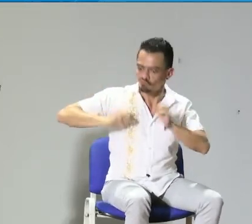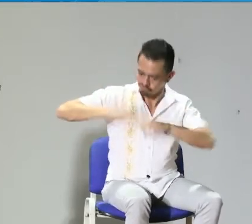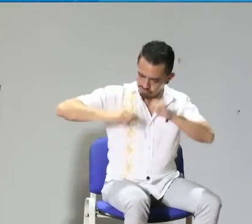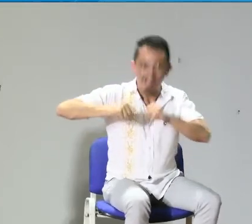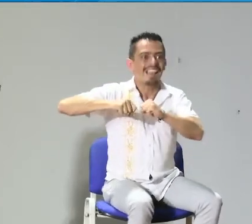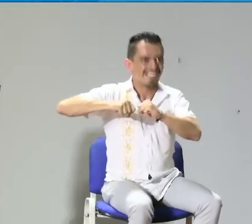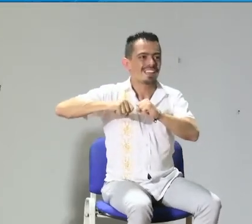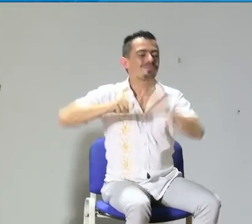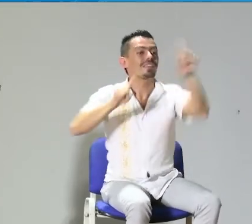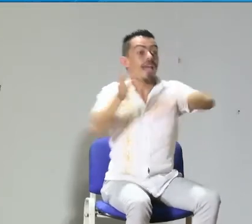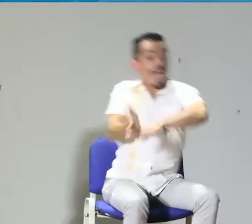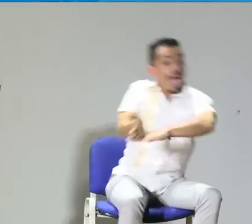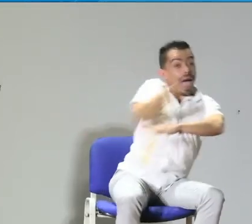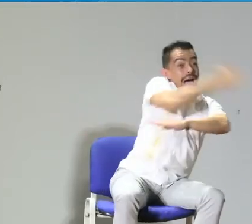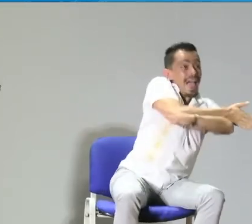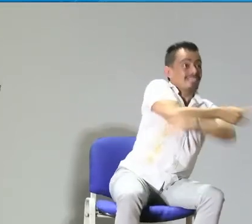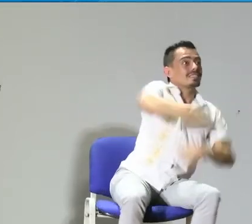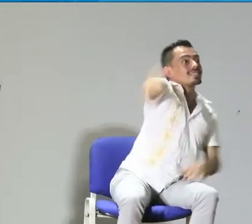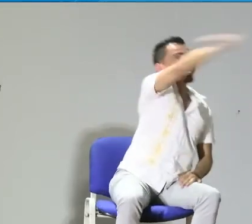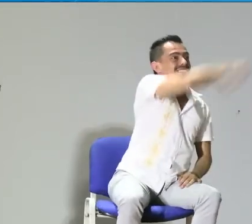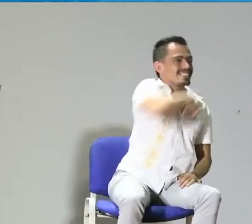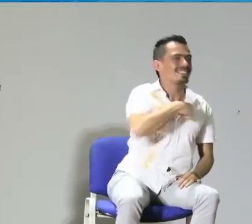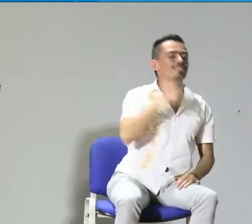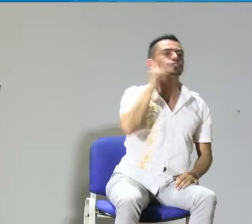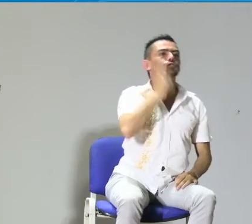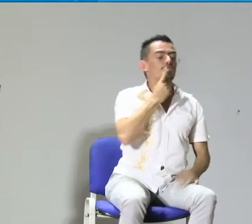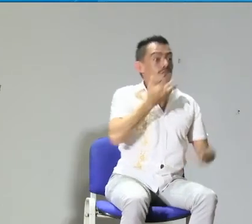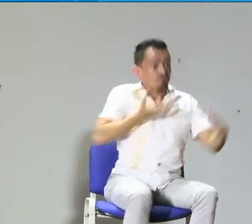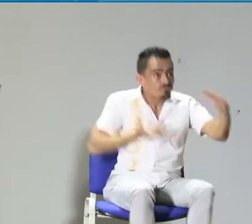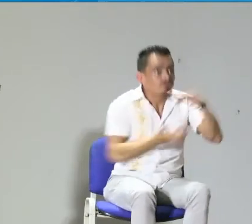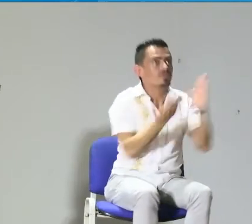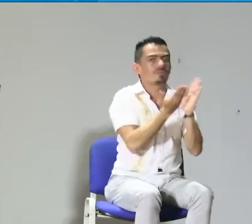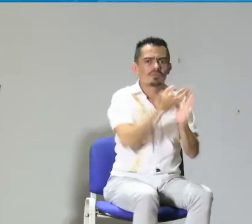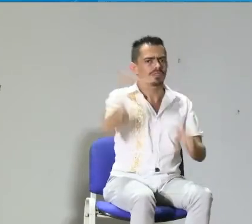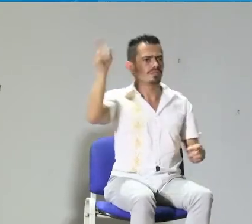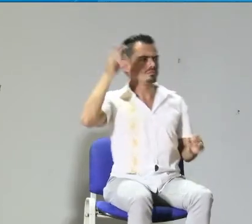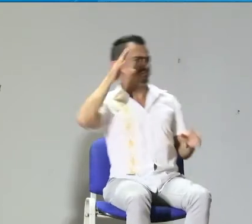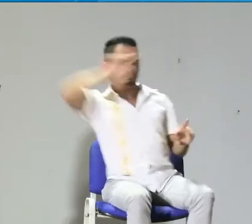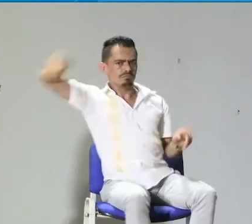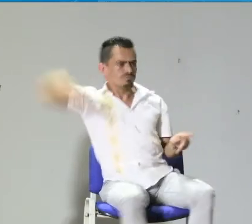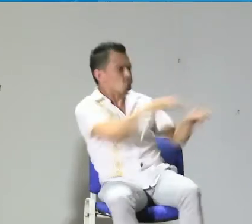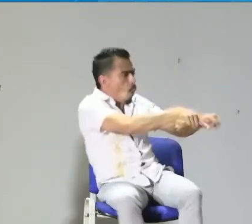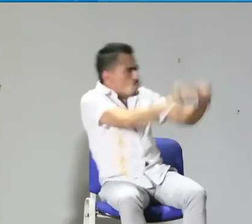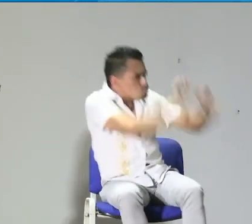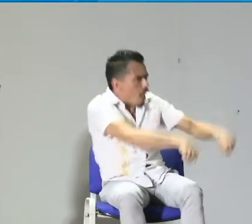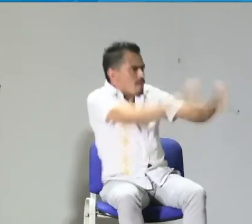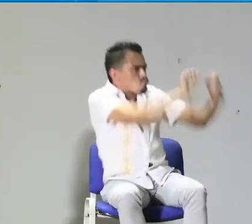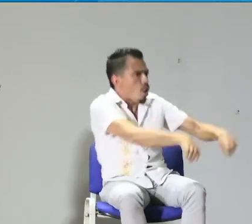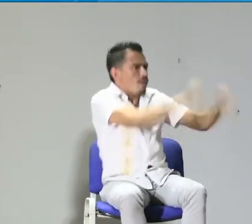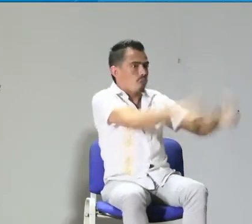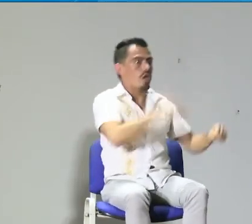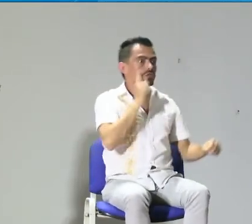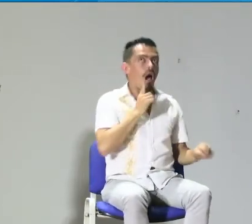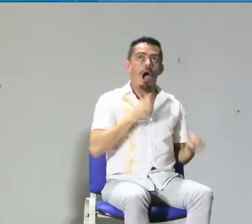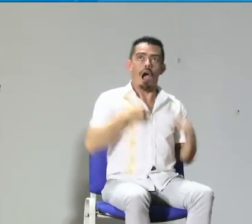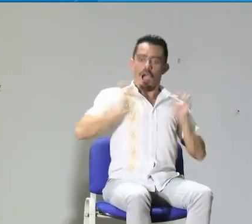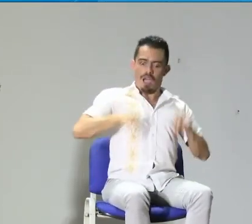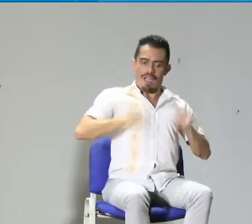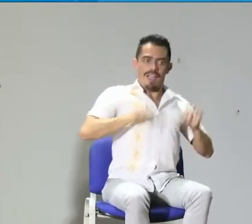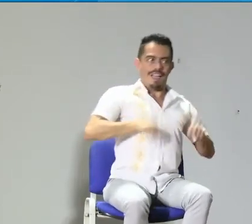sordo hacia otra persona sorda es de gran importancia. Nosotros como sordos nos hemos dado cuenta y hemos tenido la experiencia de